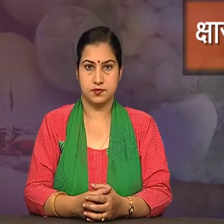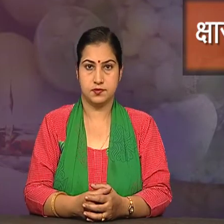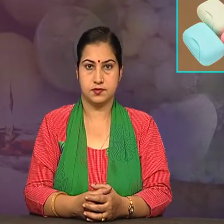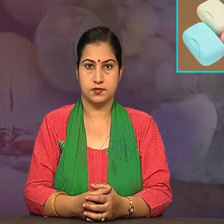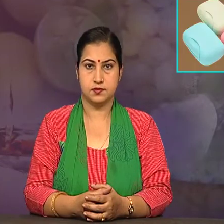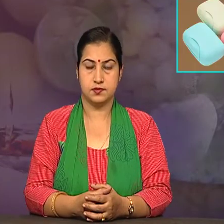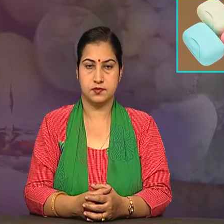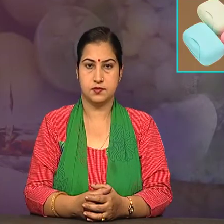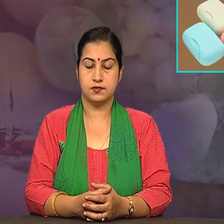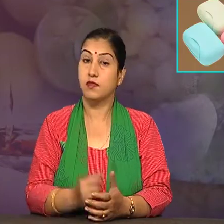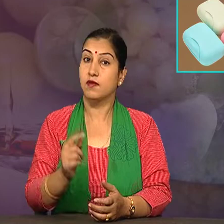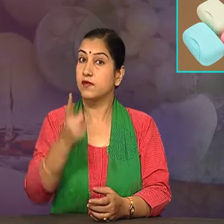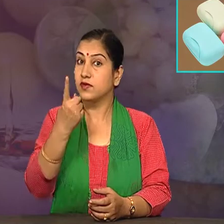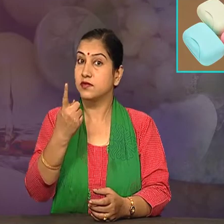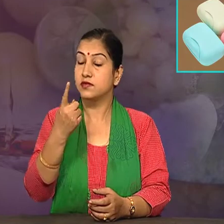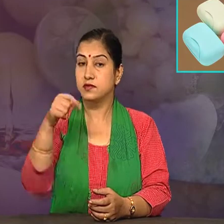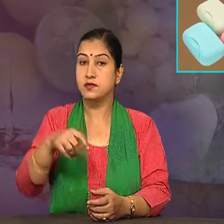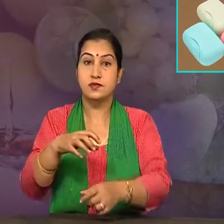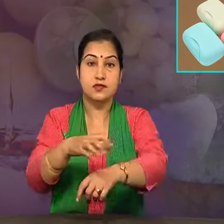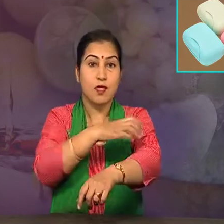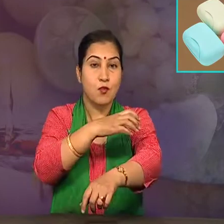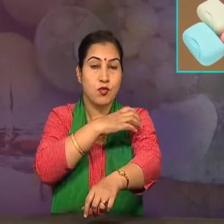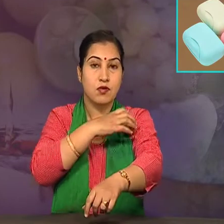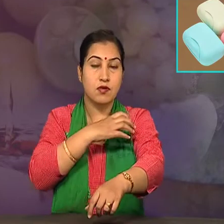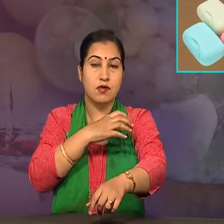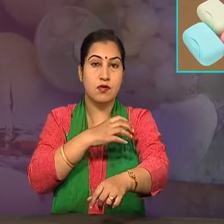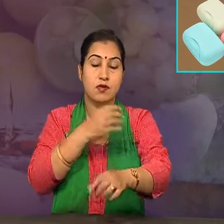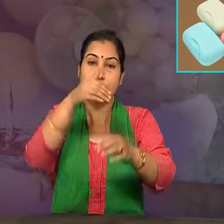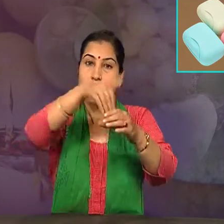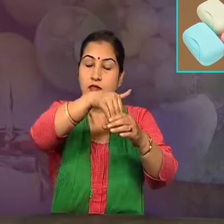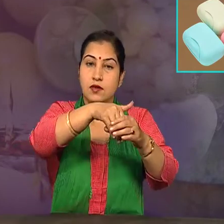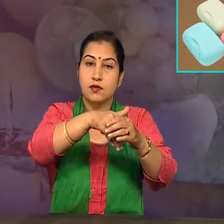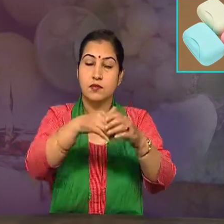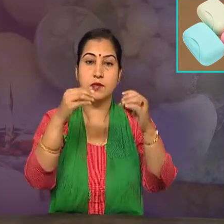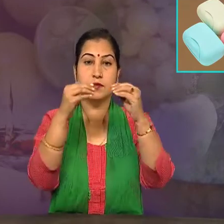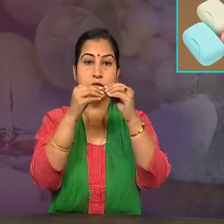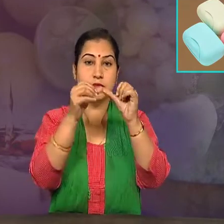सबसे पहले साबुन में उपस्थित शारक का नाम जानते हैं